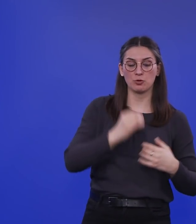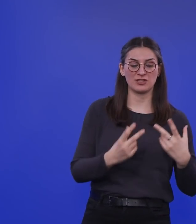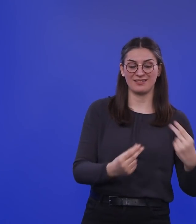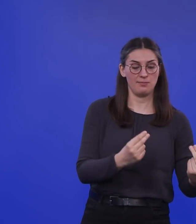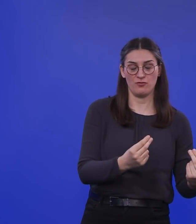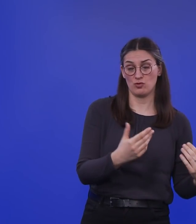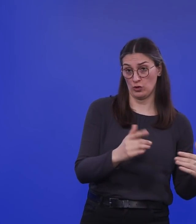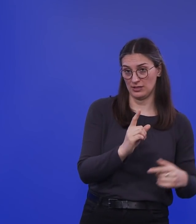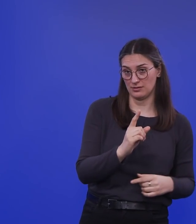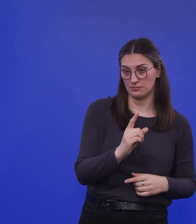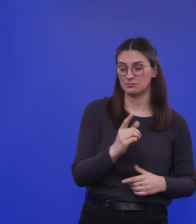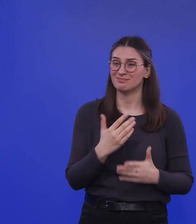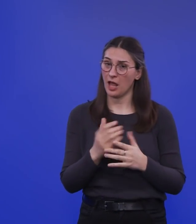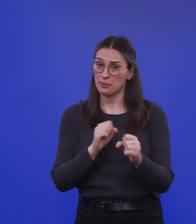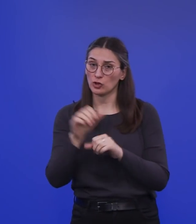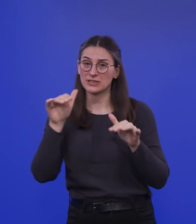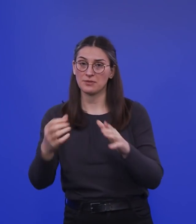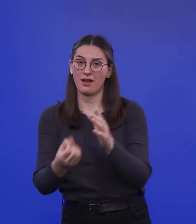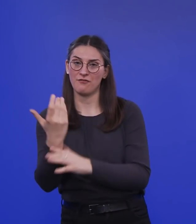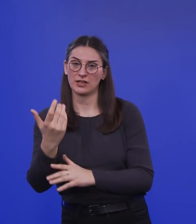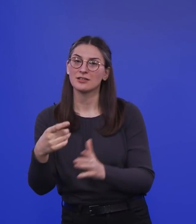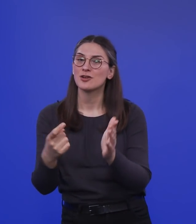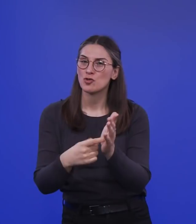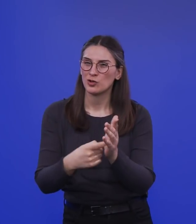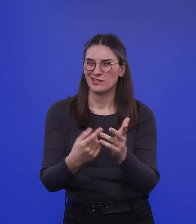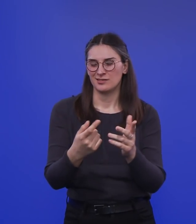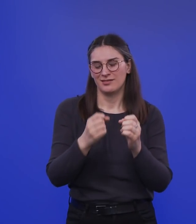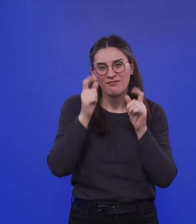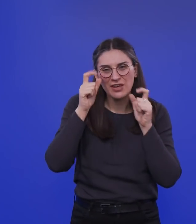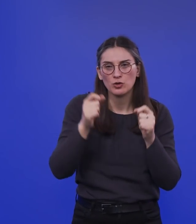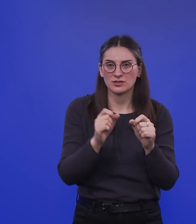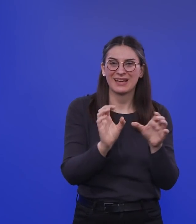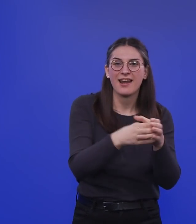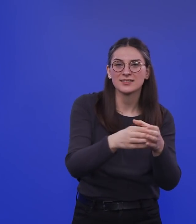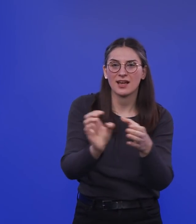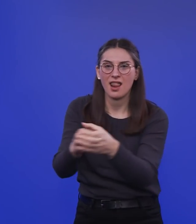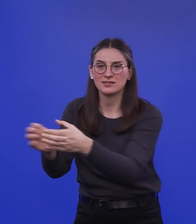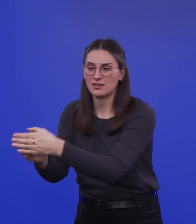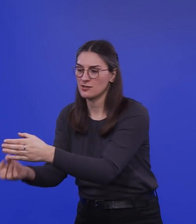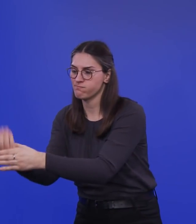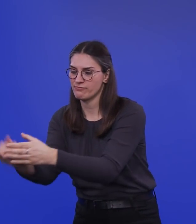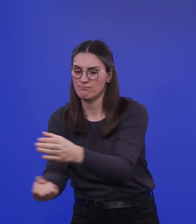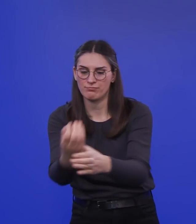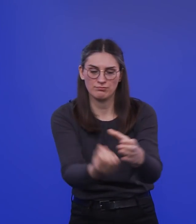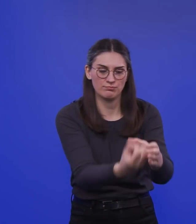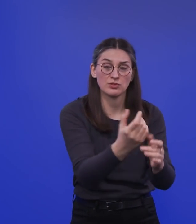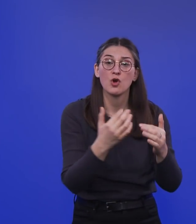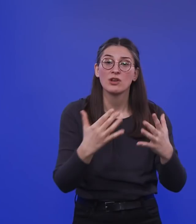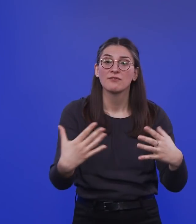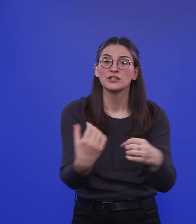deswegen, weil dieses Virus sich in Clustern verbreitet und irgendwann plötzlich einen Schwelleneffekt erreicht ist, wo dann die